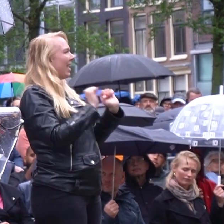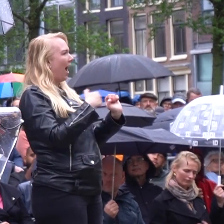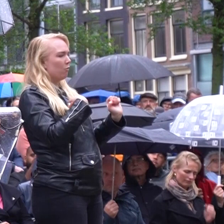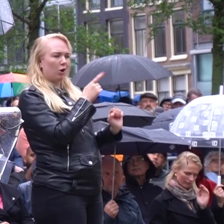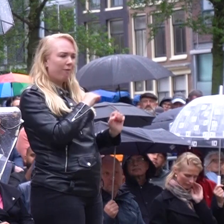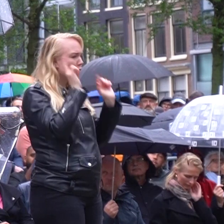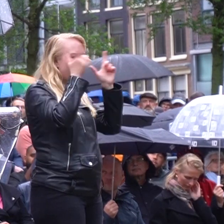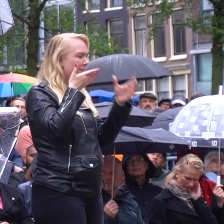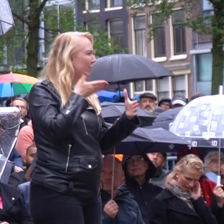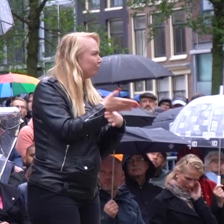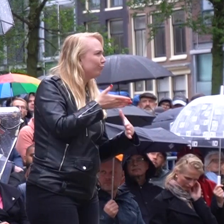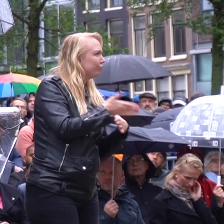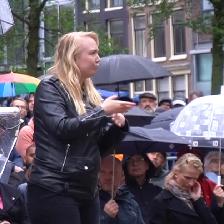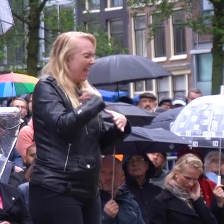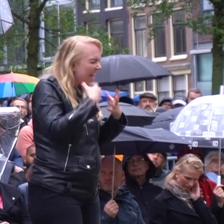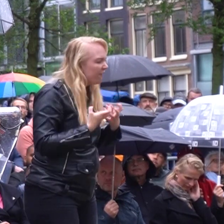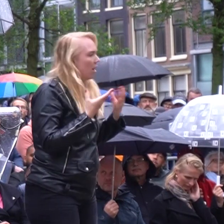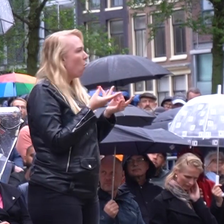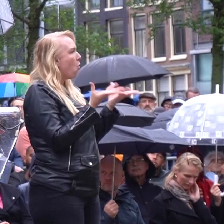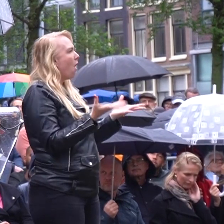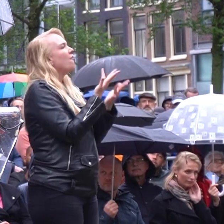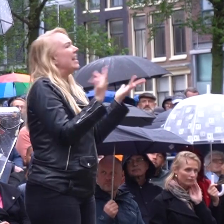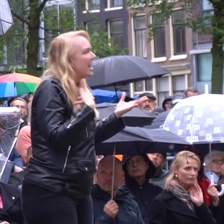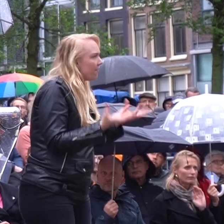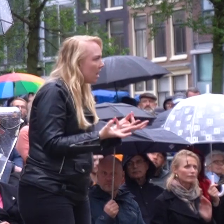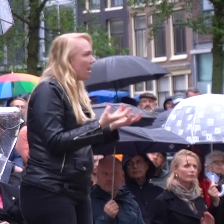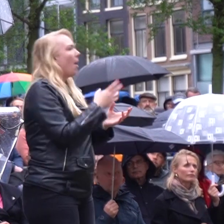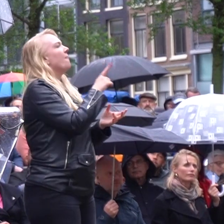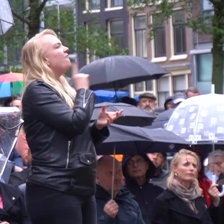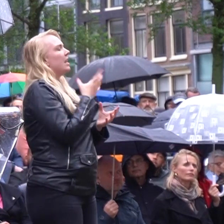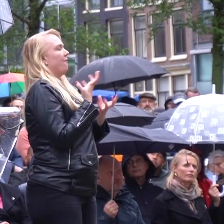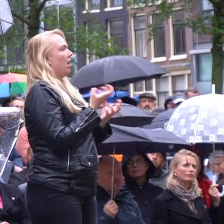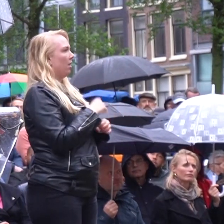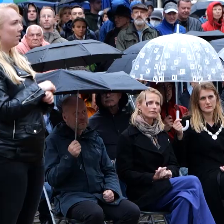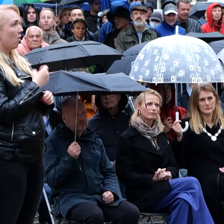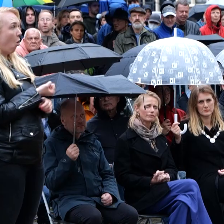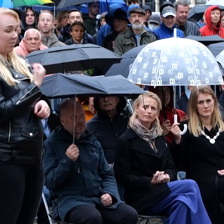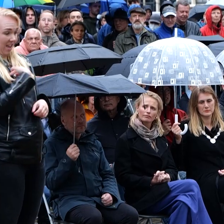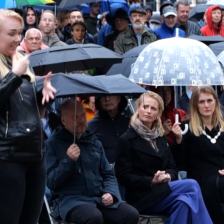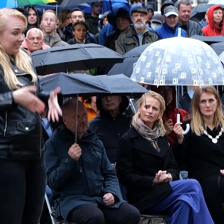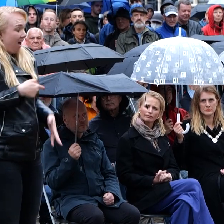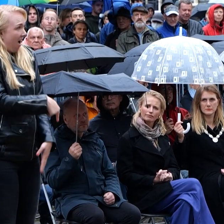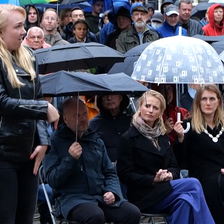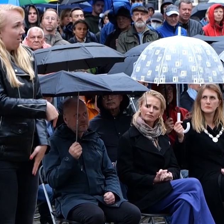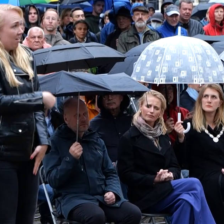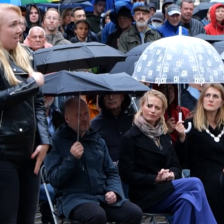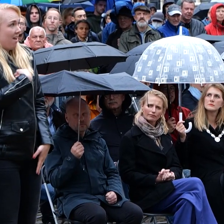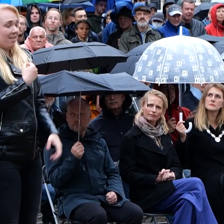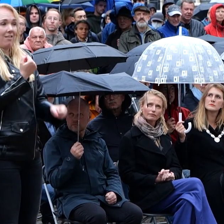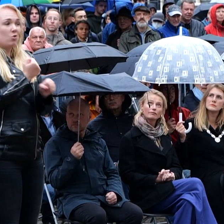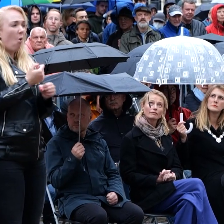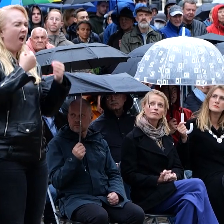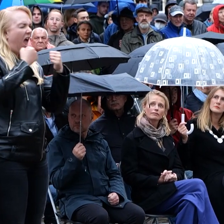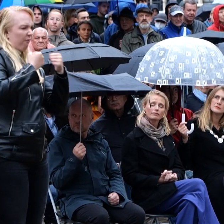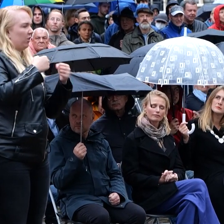mijn leven te leven op de manier hoe ik dat wil, wanneer ik dat wil en met wie ik dat wil. Want het feit dat ik hier sta en ondanks de heftige